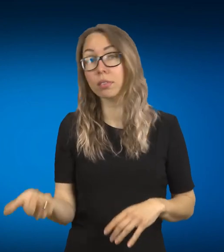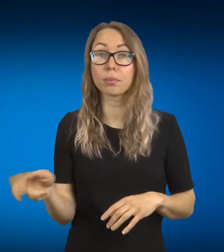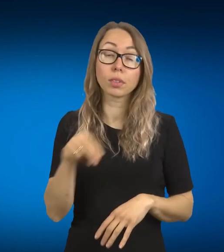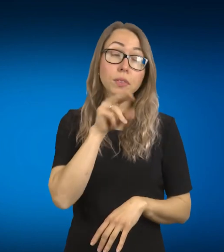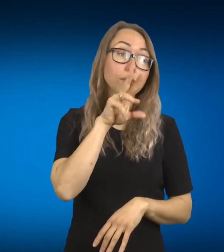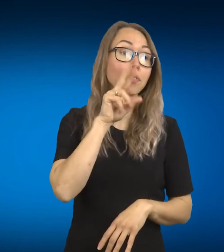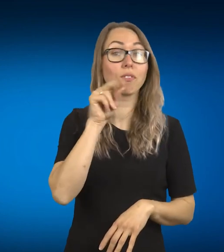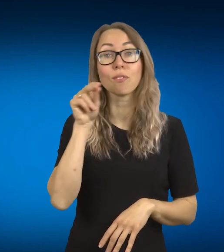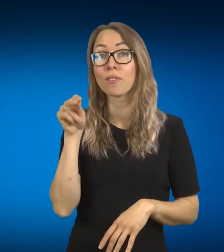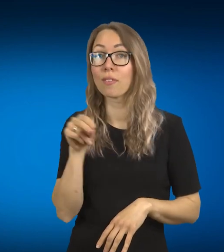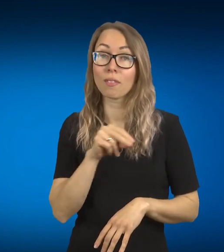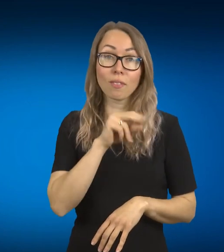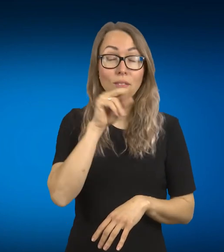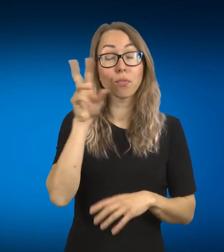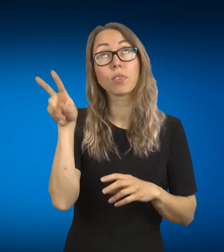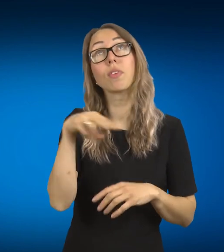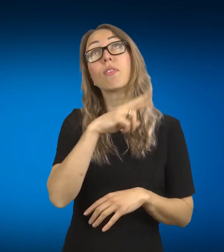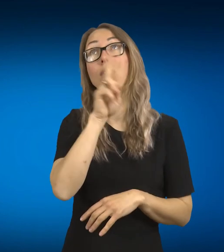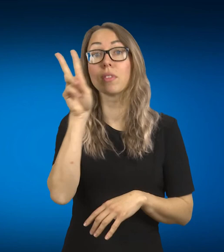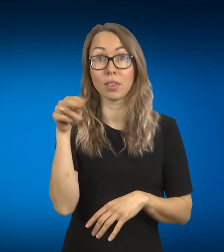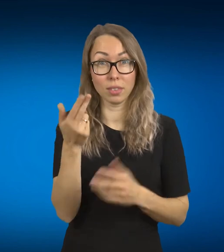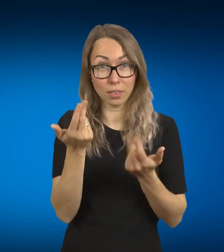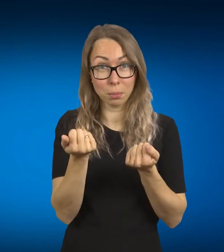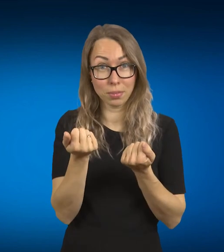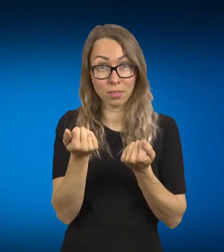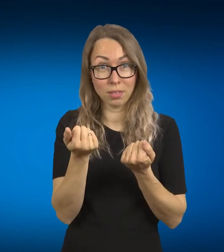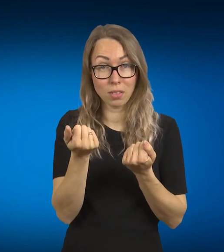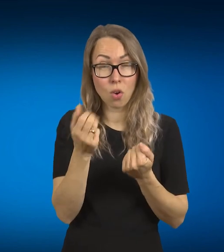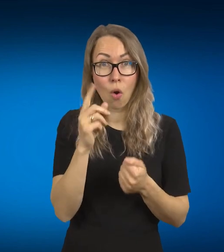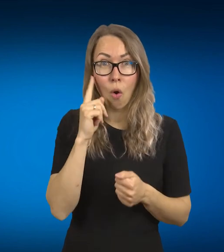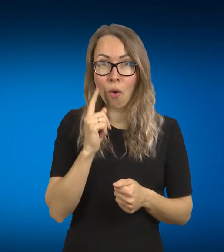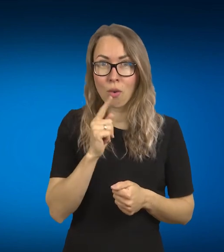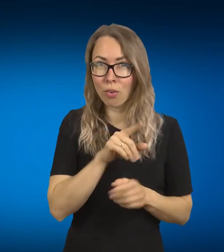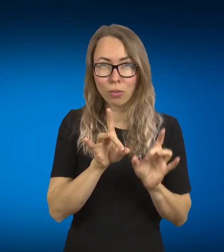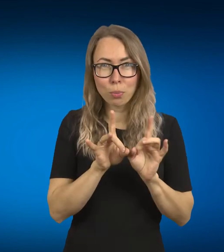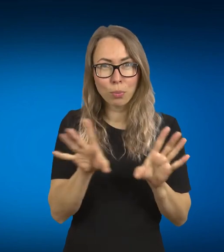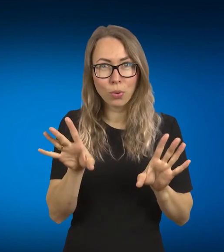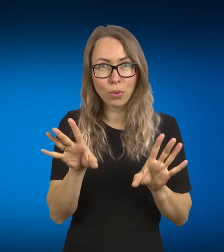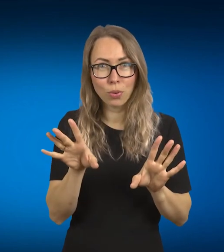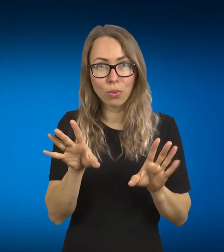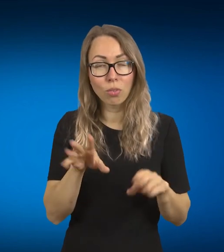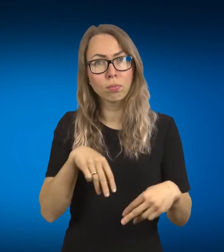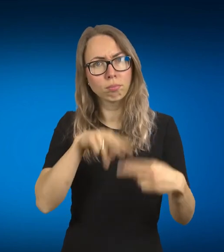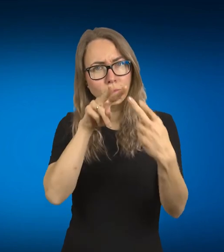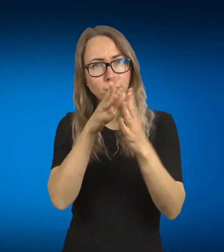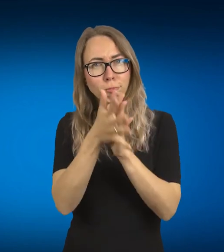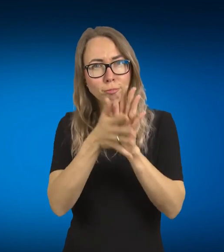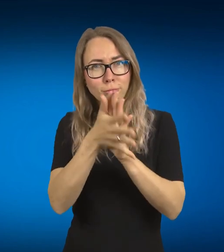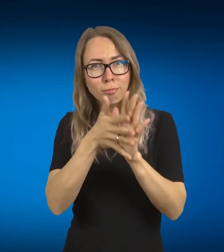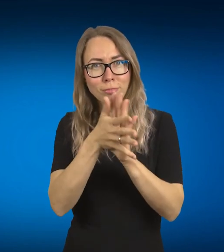nelabai įdomu praklausyti, o jie, kai žiūri į juos bendraujančius vienas su kitu, tai tas labai toksai